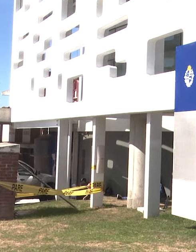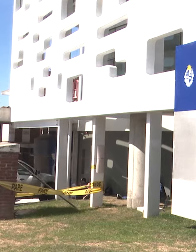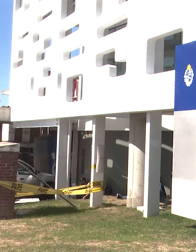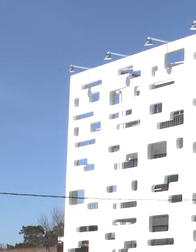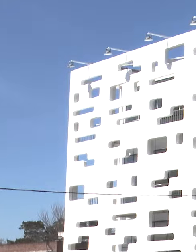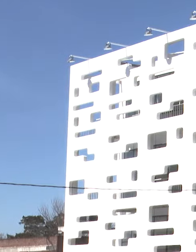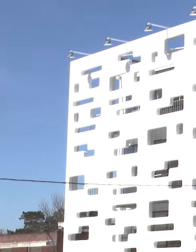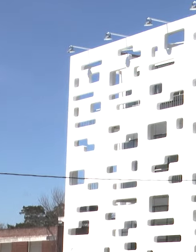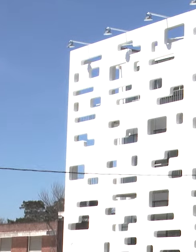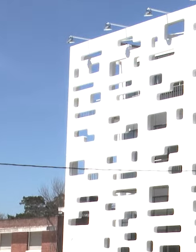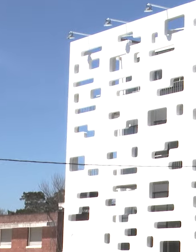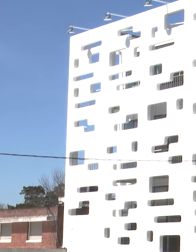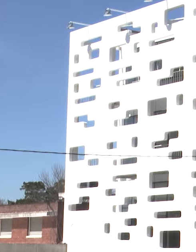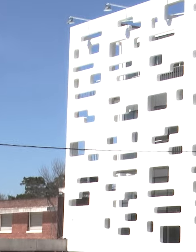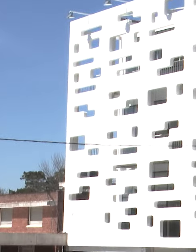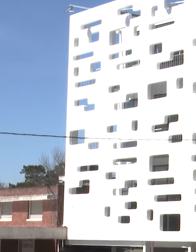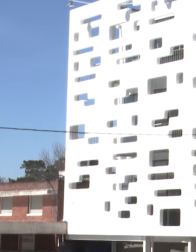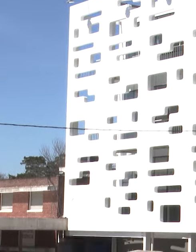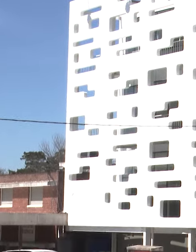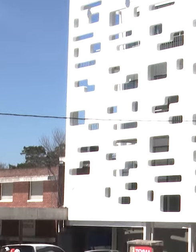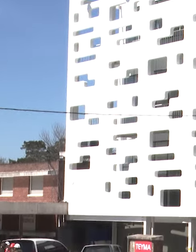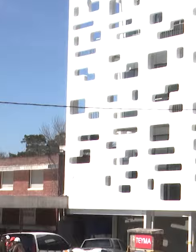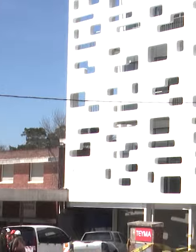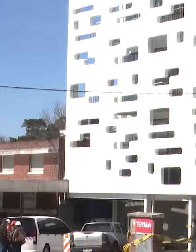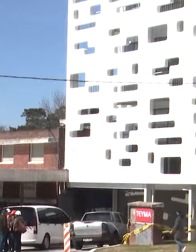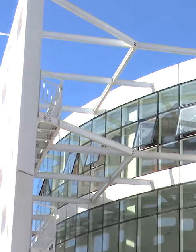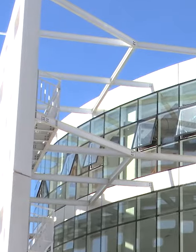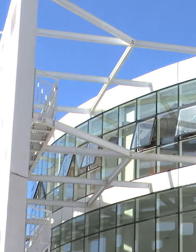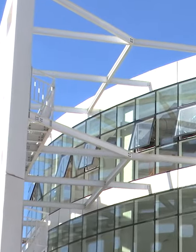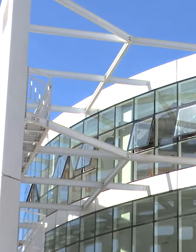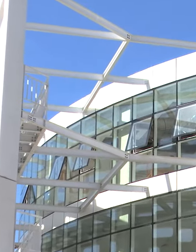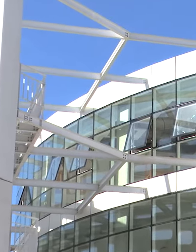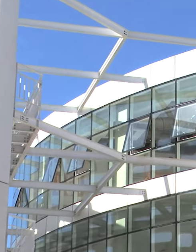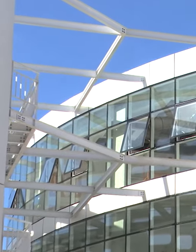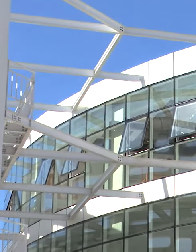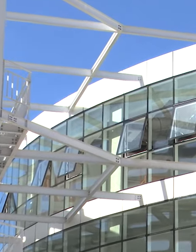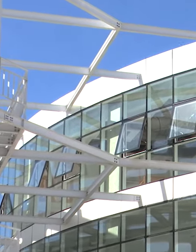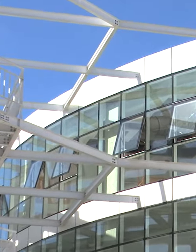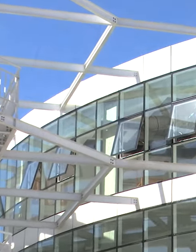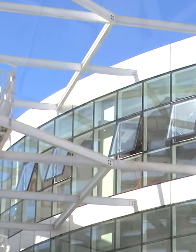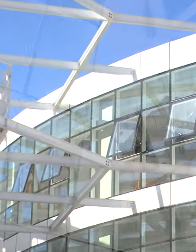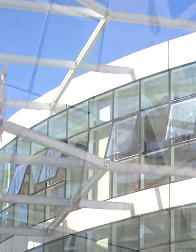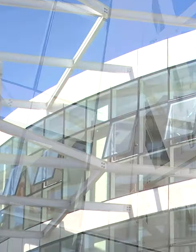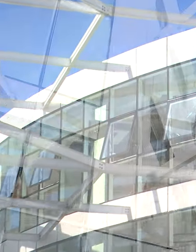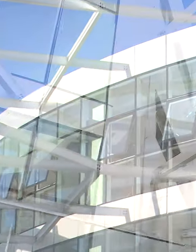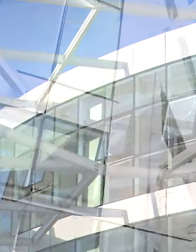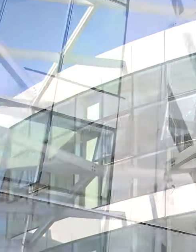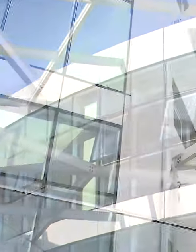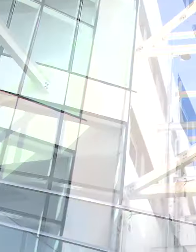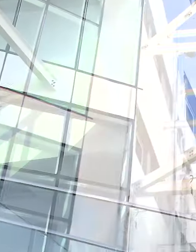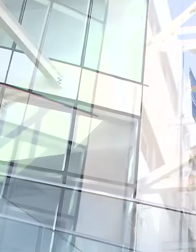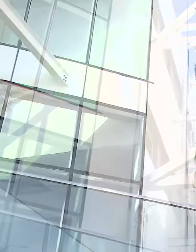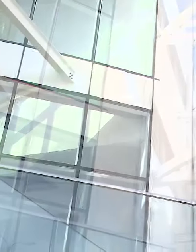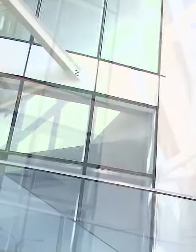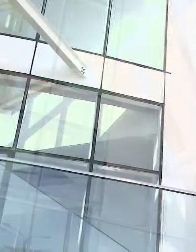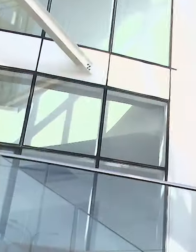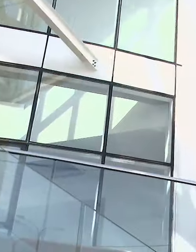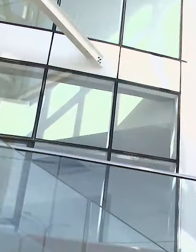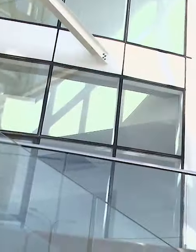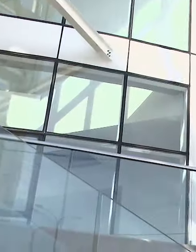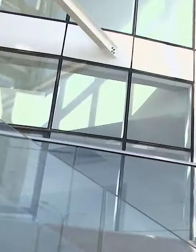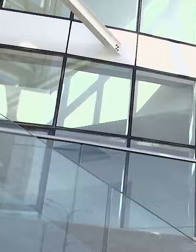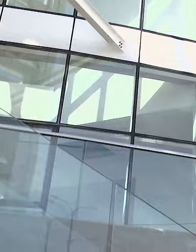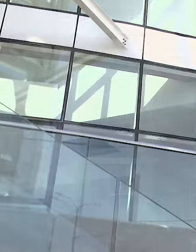Central, como también la dirección del propio hospital, para ver qué es lo que se necesitaba. Y una vez que tuvimos esas